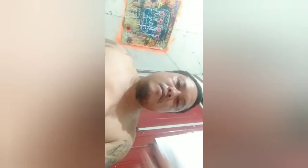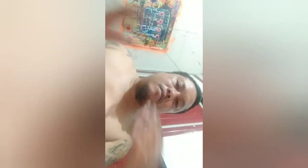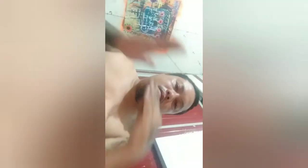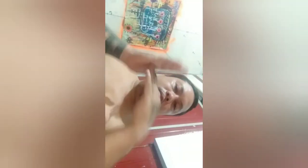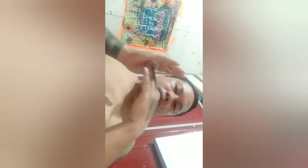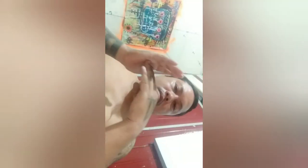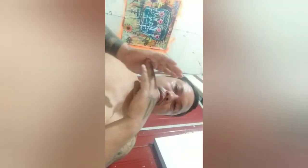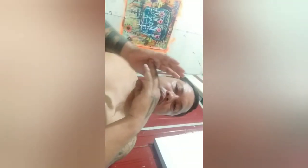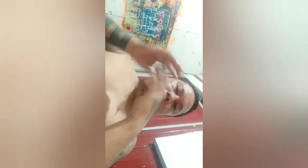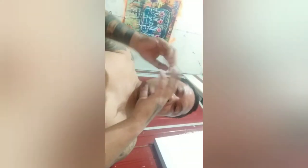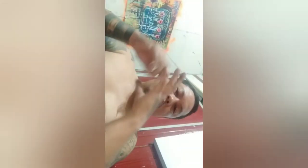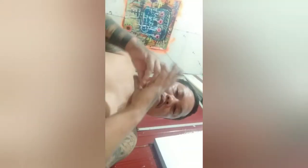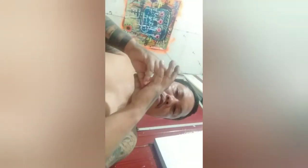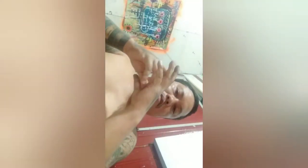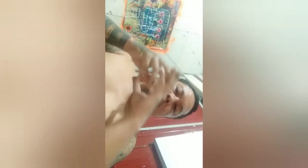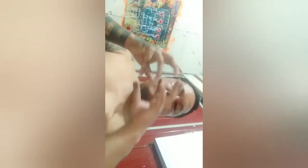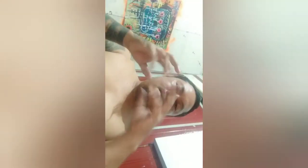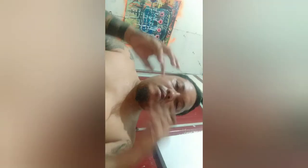namigyan ng lalaking paru sa humulta.